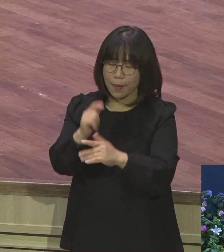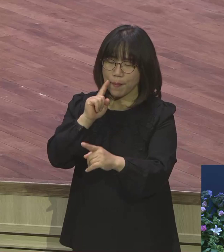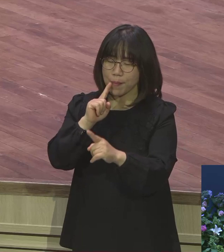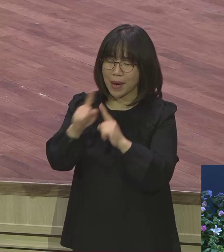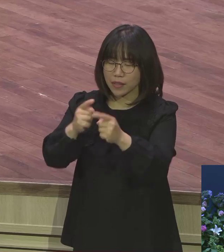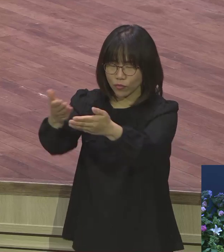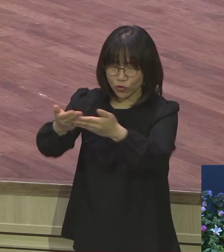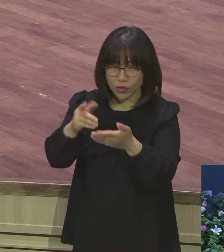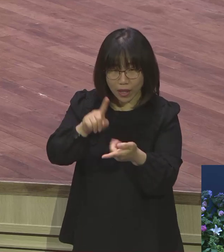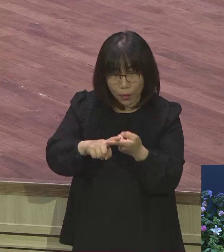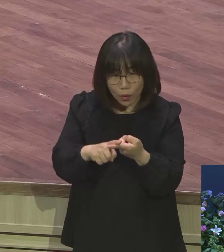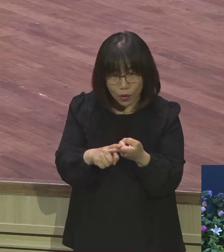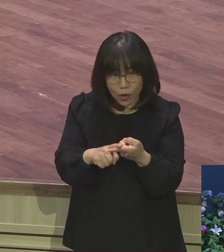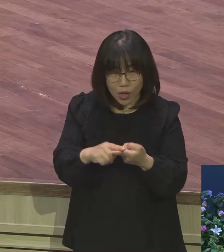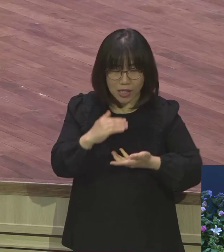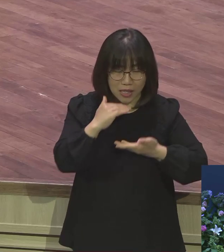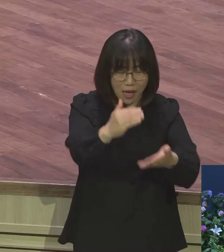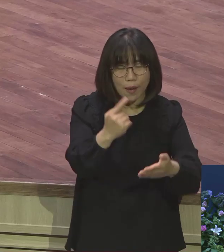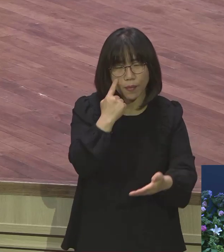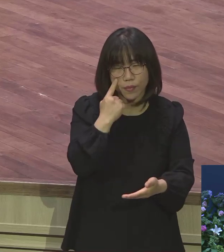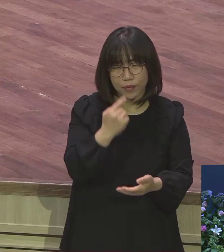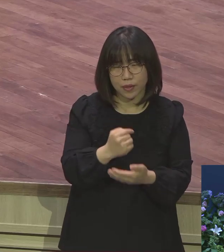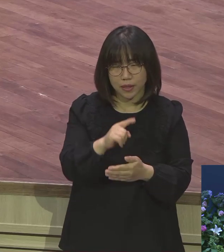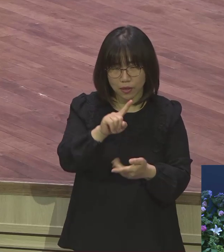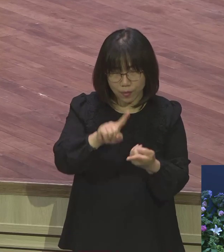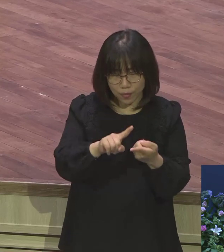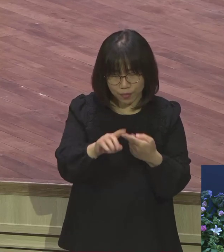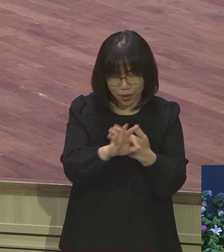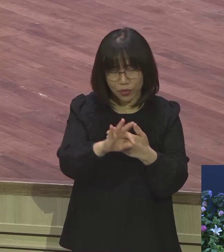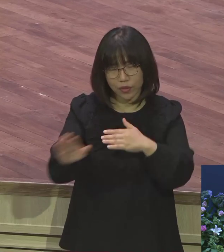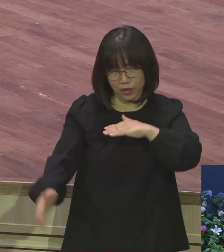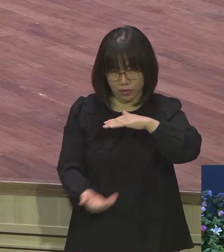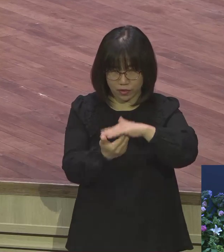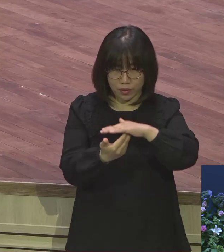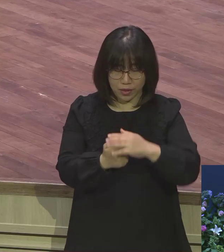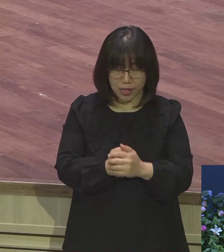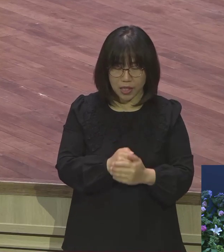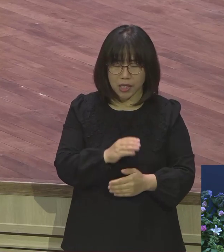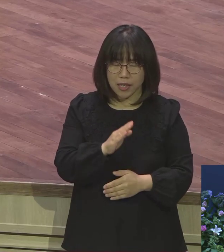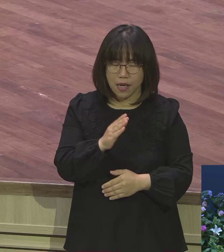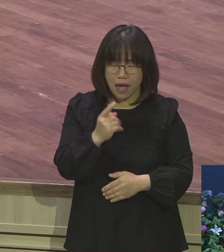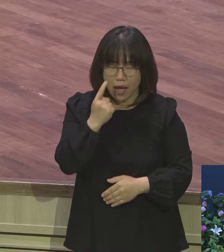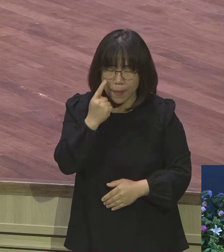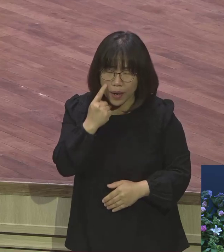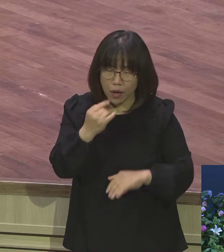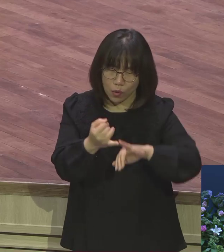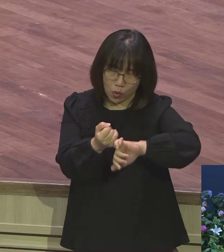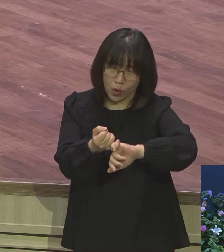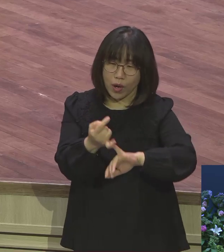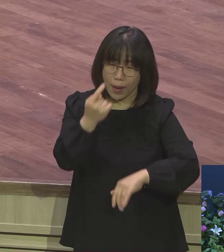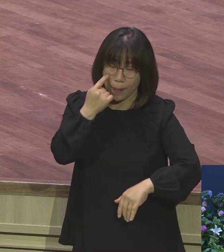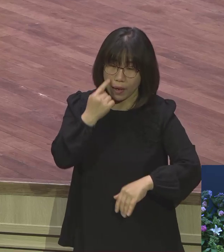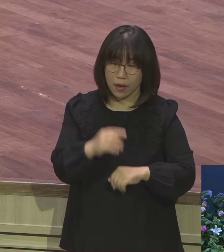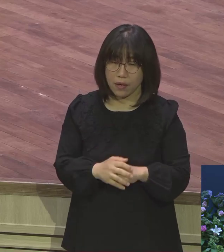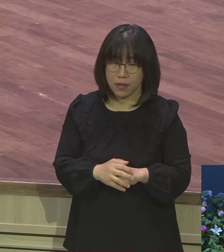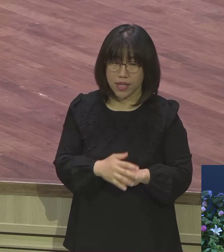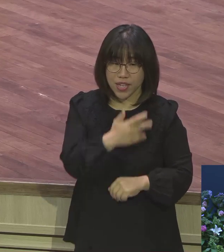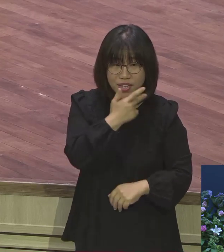아멘. 실천하면 이루어져요. 해봐야 됩니다. 영어를 그렇죠. 영어도 말을